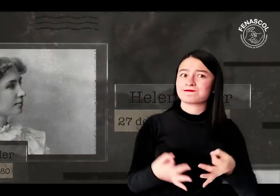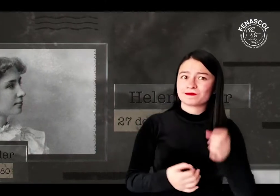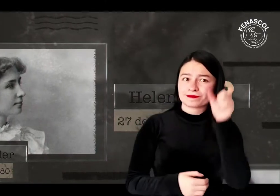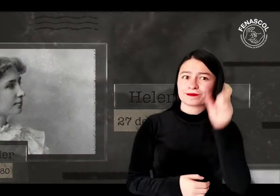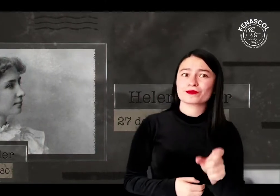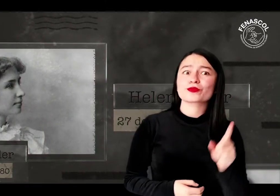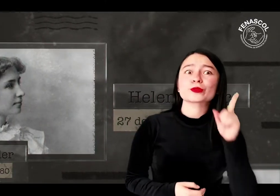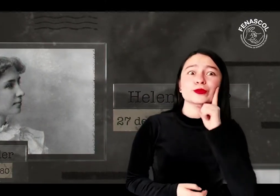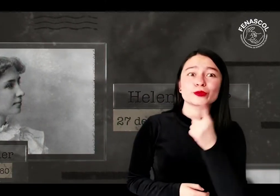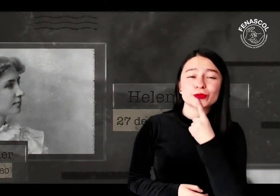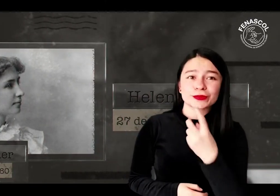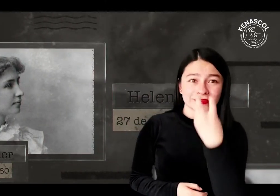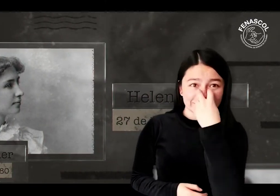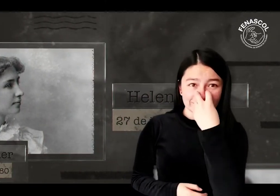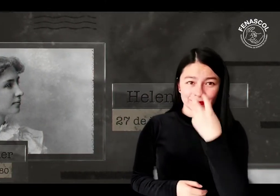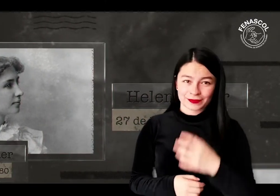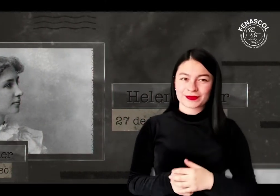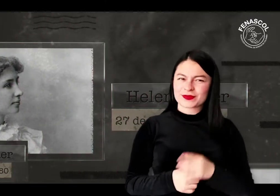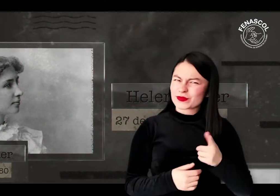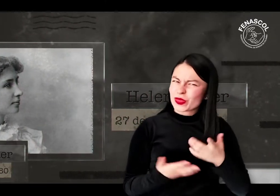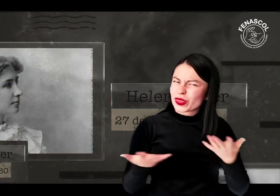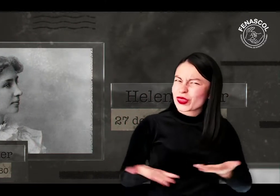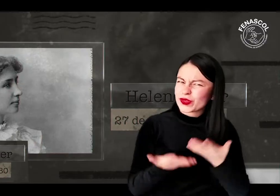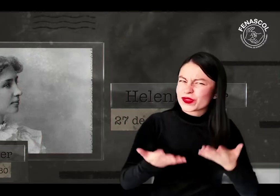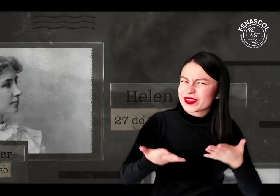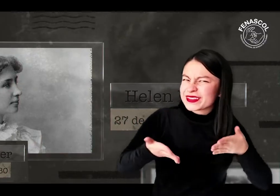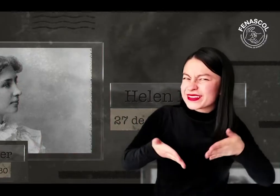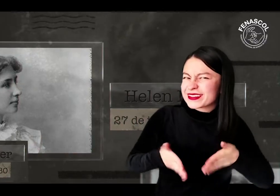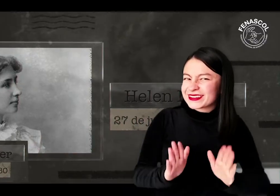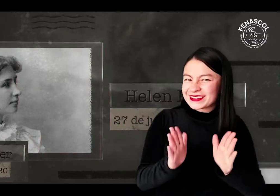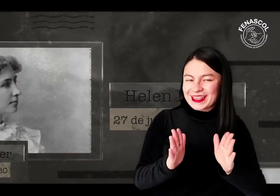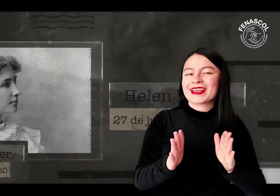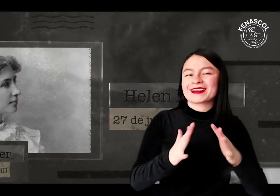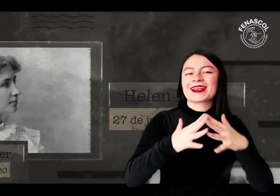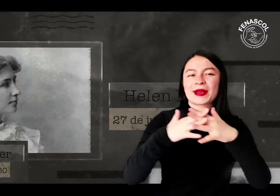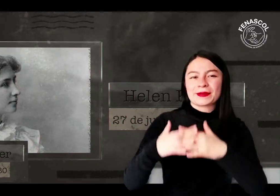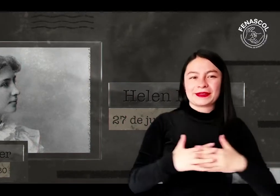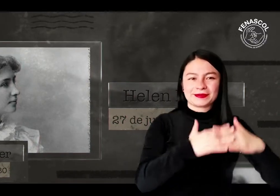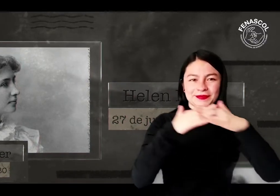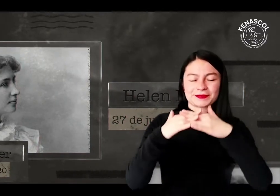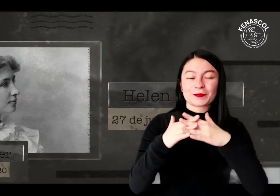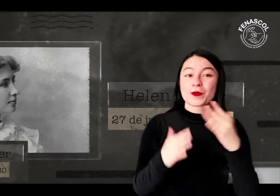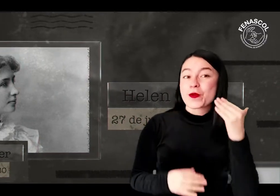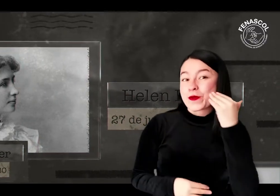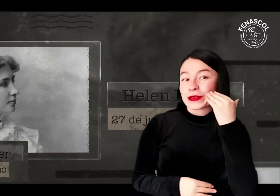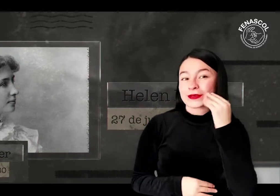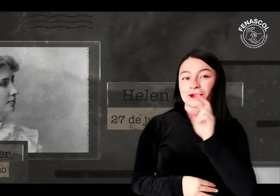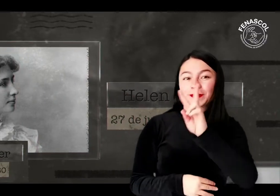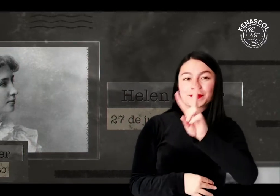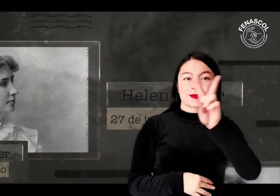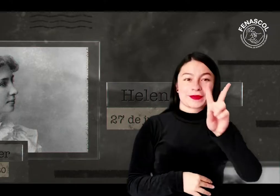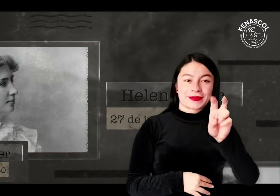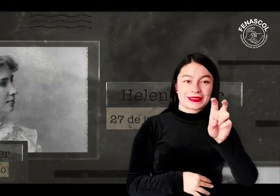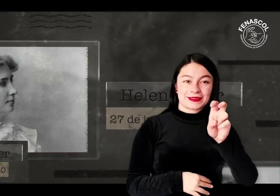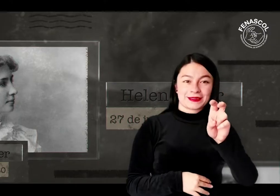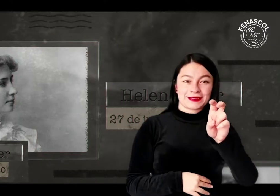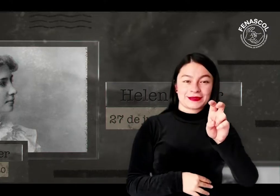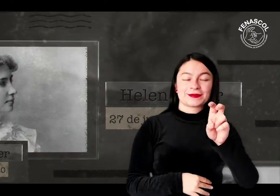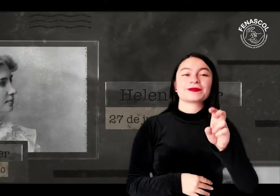Esta fecha se elige como homenaje al día en que nació Helen Keller, la cual es una mujer nacida en Estados Unidos.